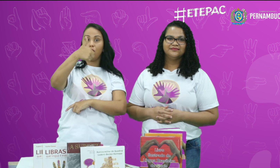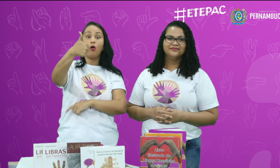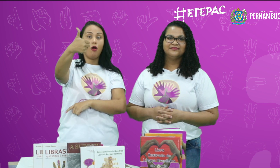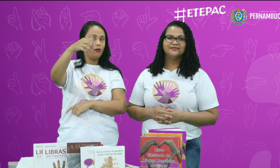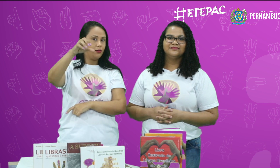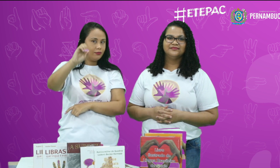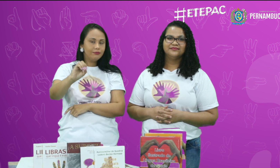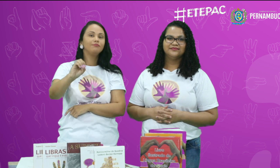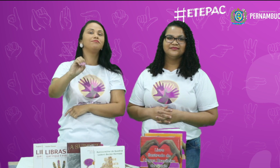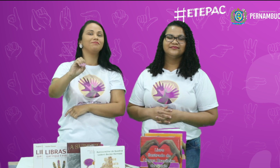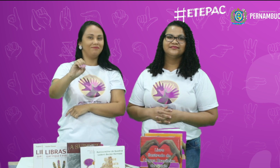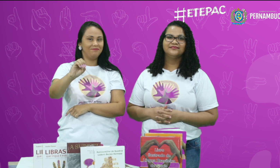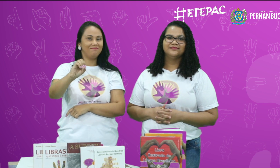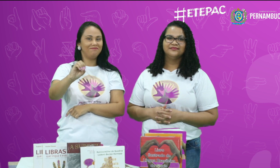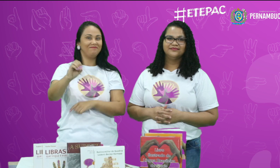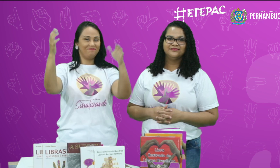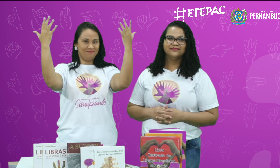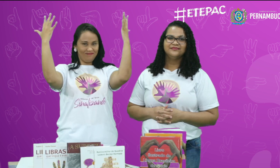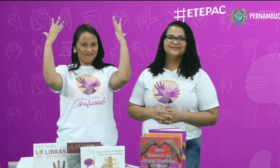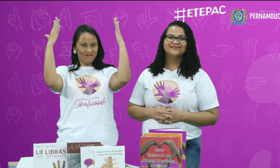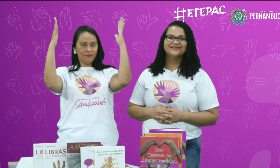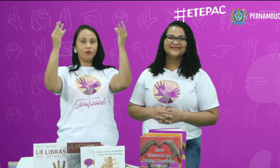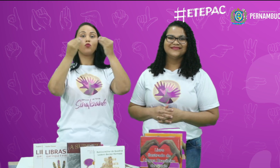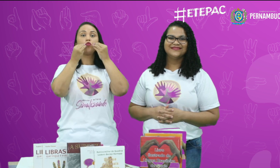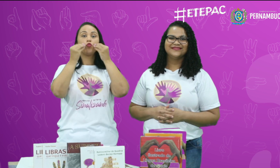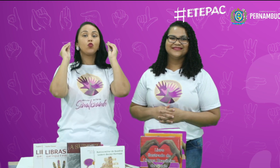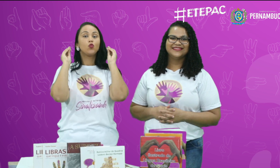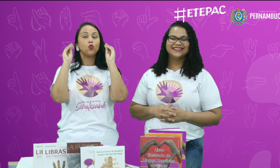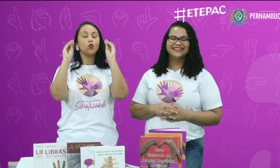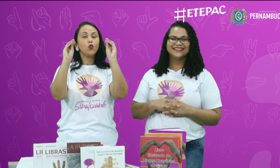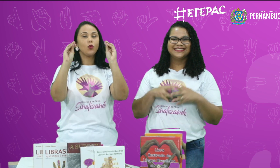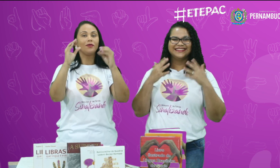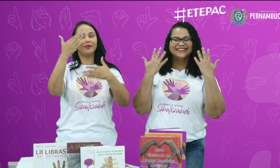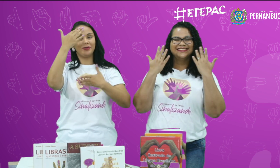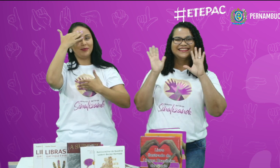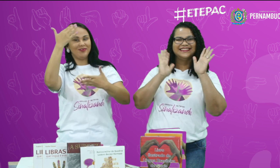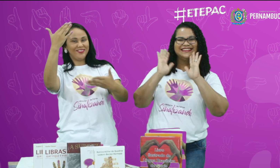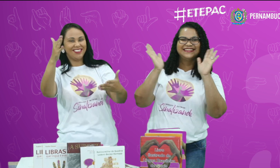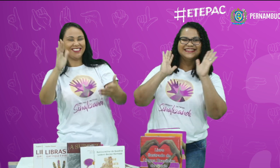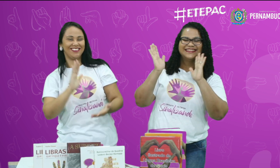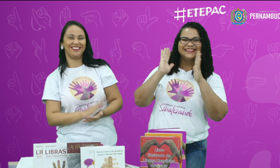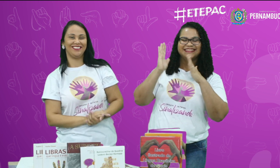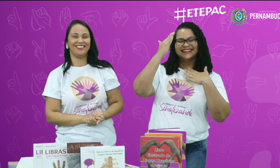10 horas. Então, parabéns para vocês. Um beijão. Obrigada.